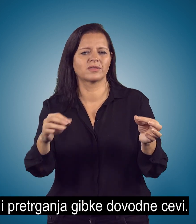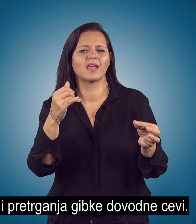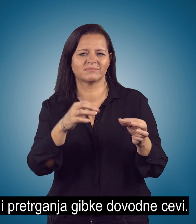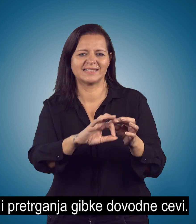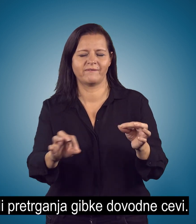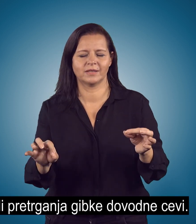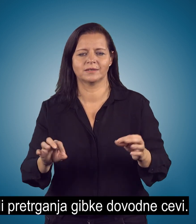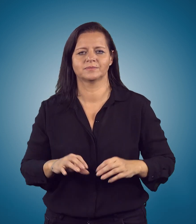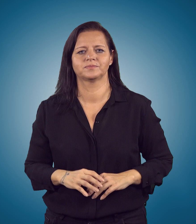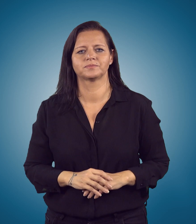cevi.